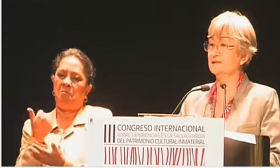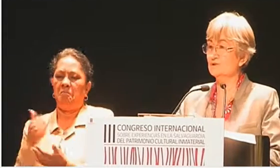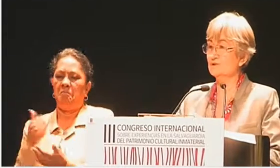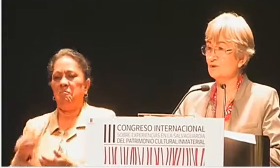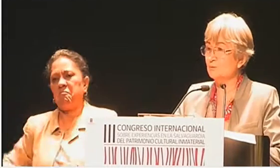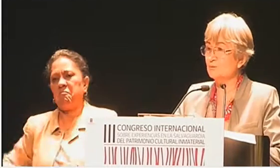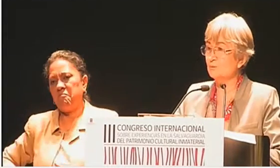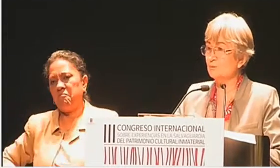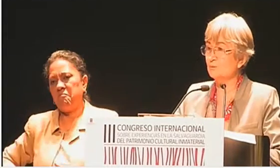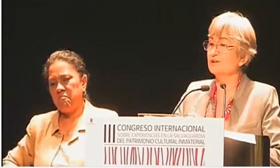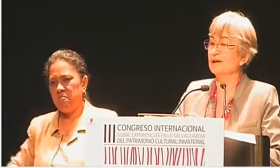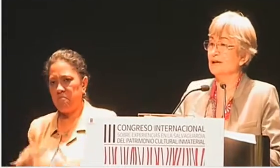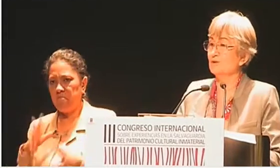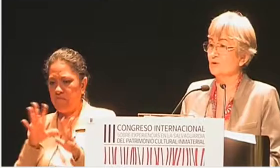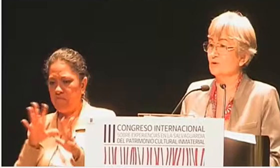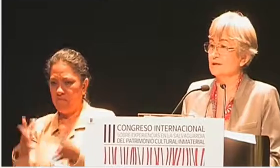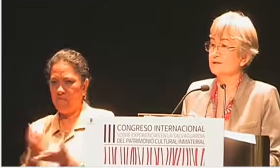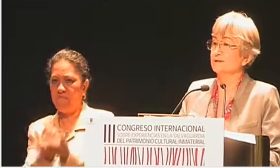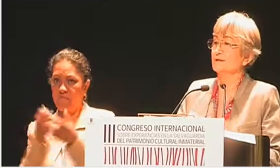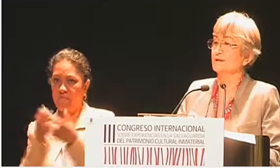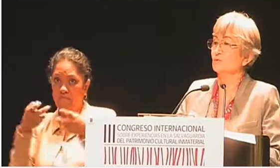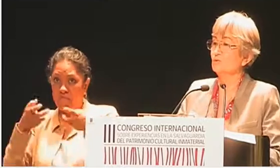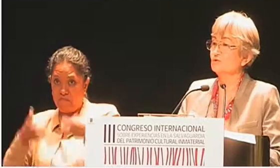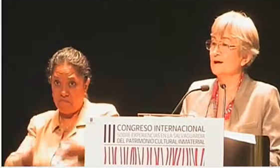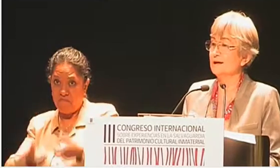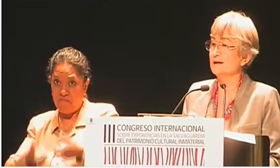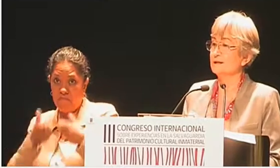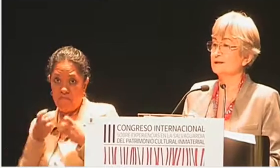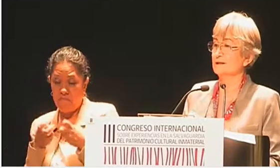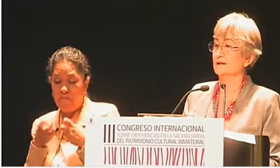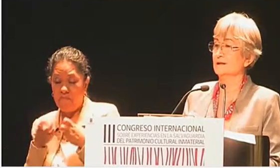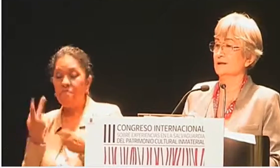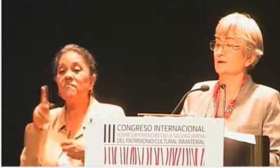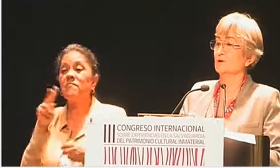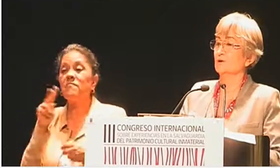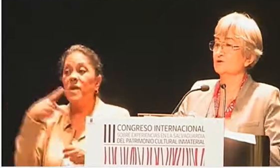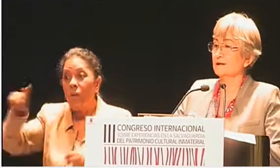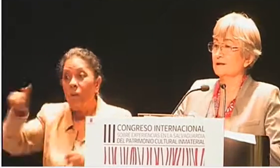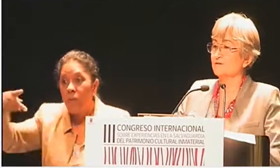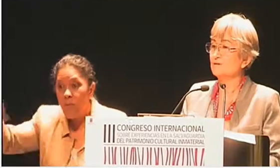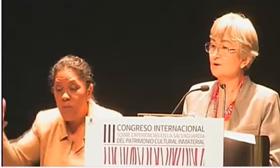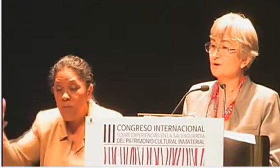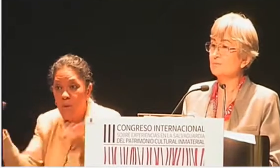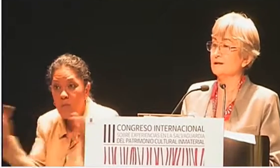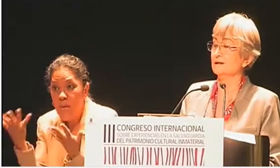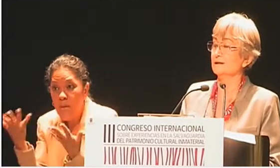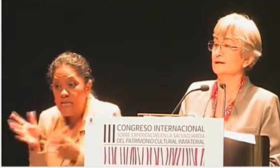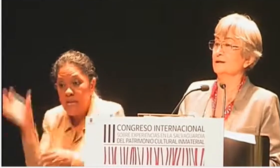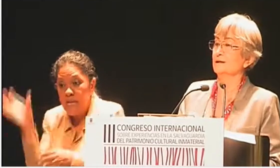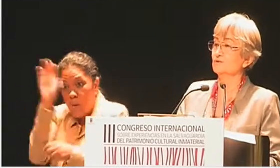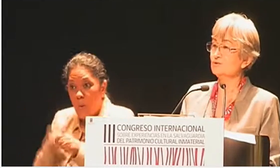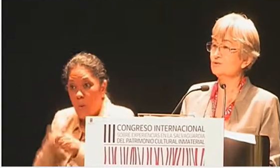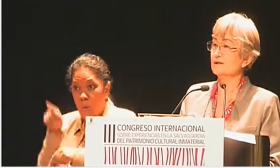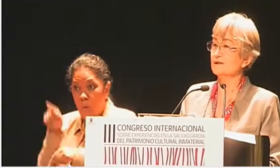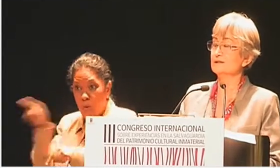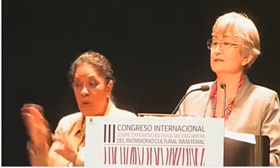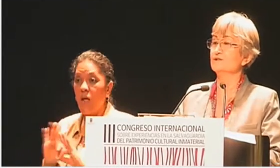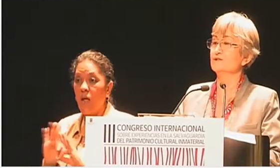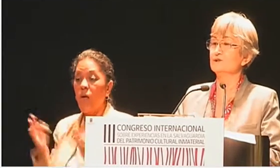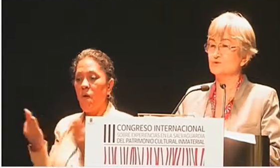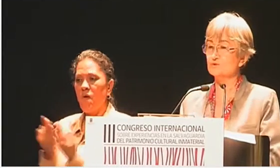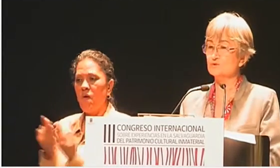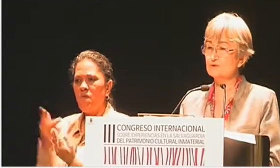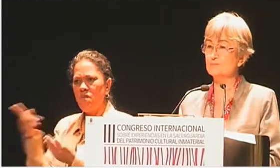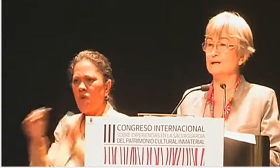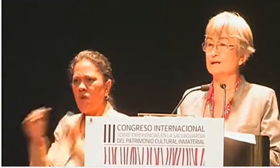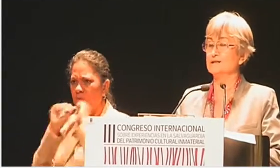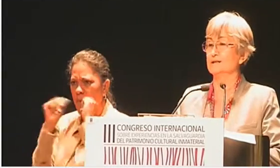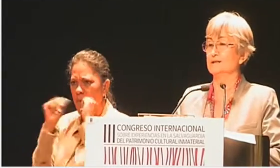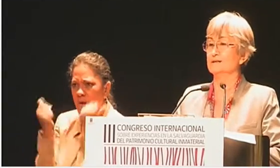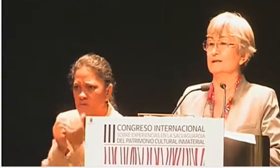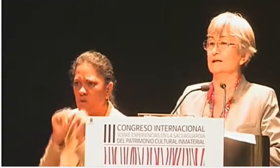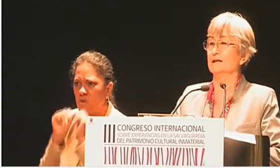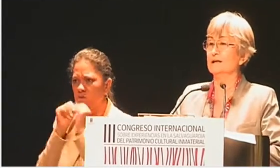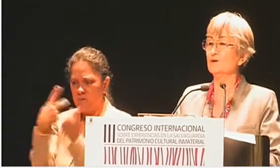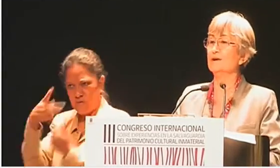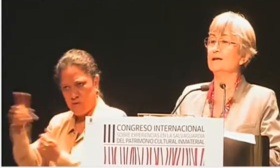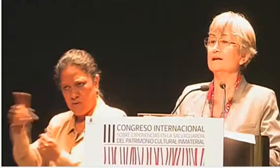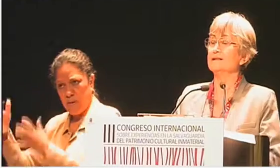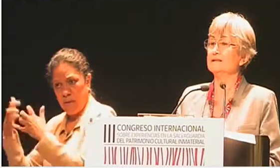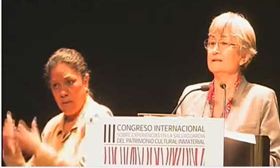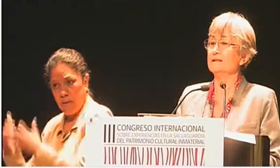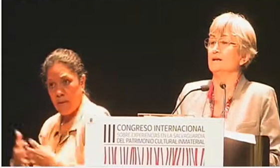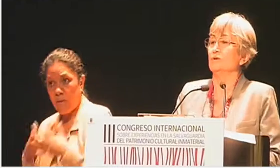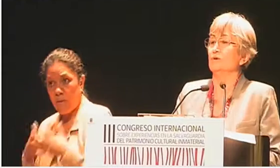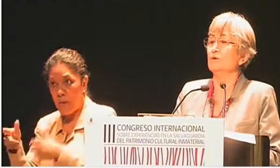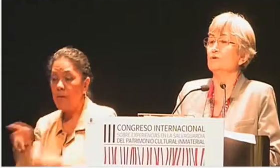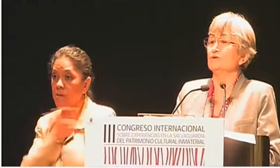Si son los propios creadores culturales los que forman sus organizaciones, sus empresas, y